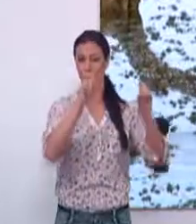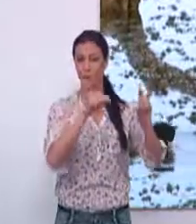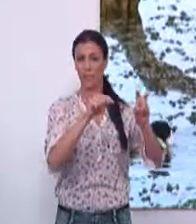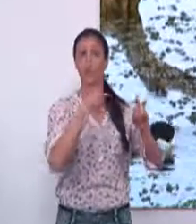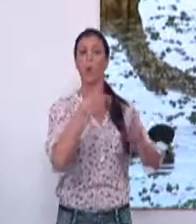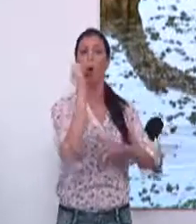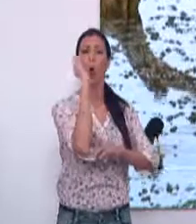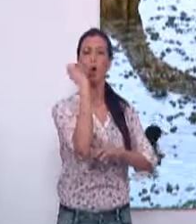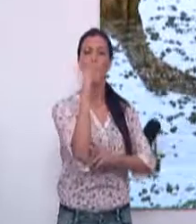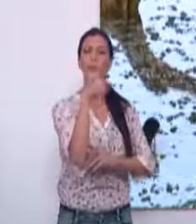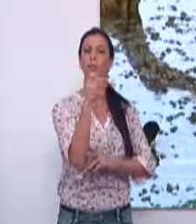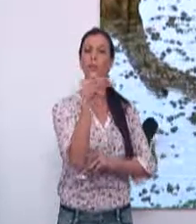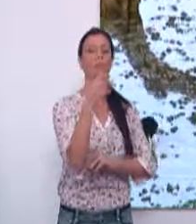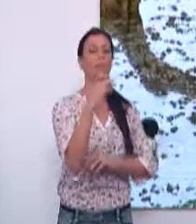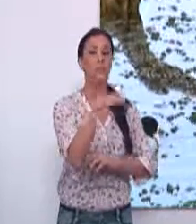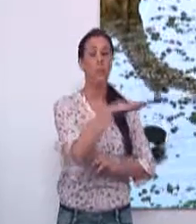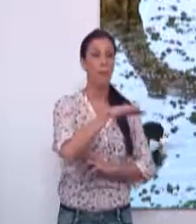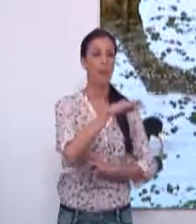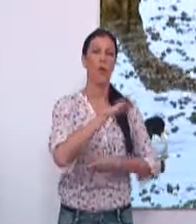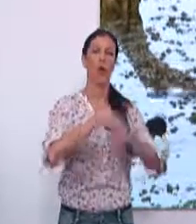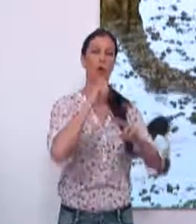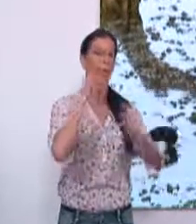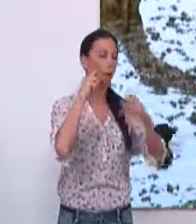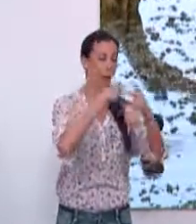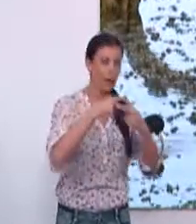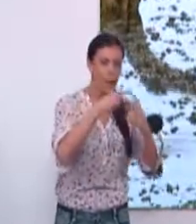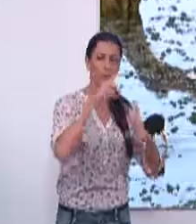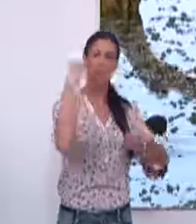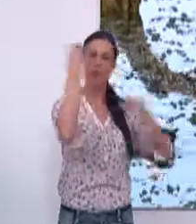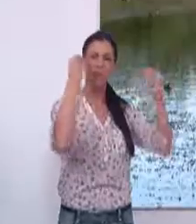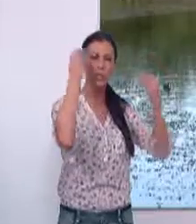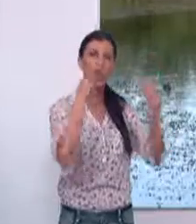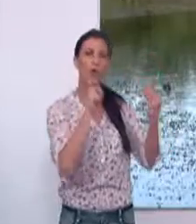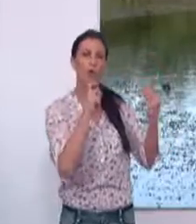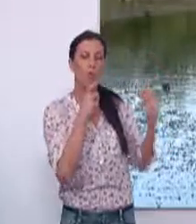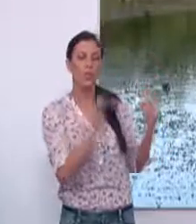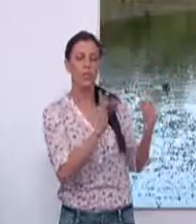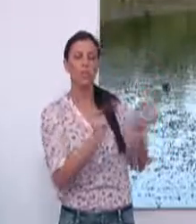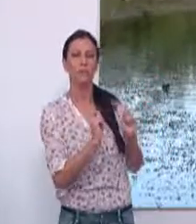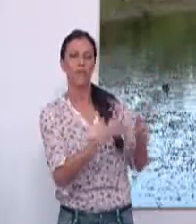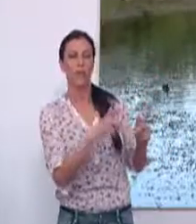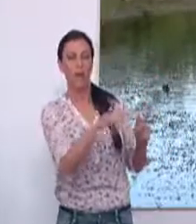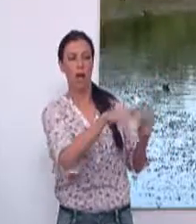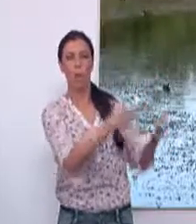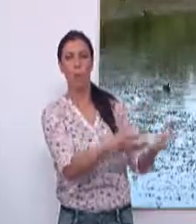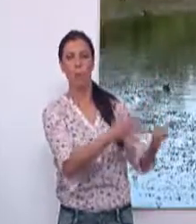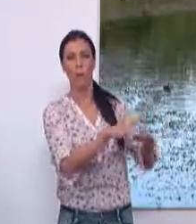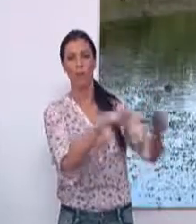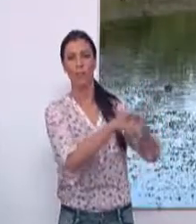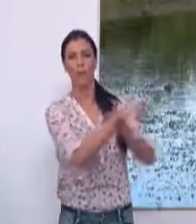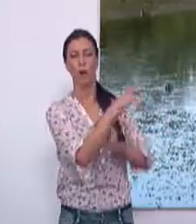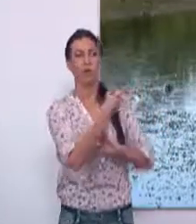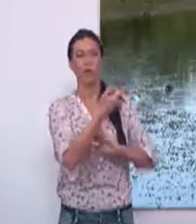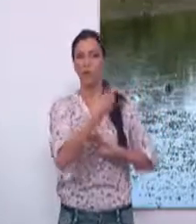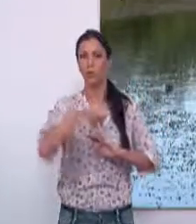Estas jornadas se configuran como un espacio de análisis y reflexión sobre la potencialidad de este tipo de humedales para el